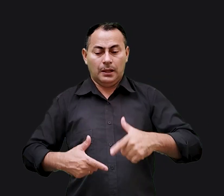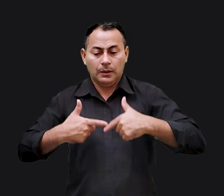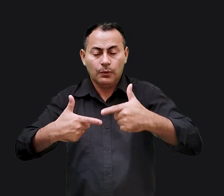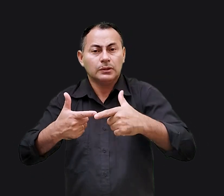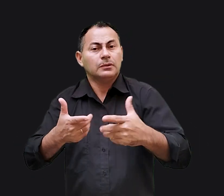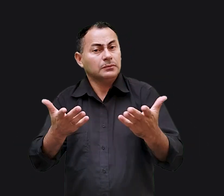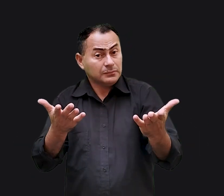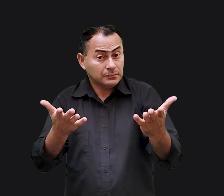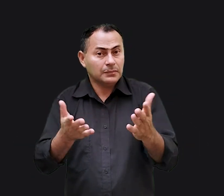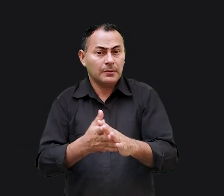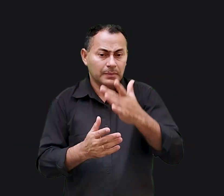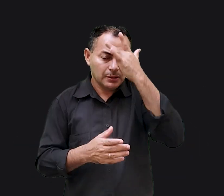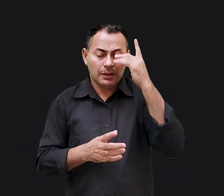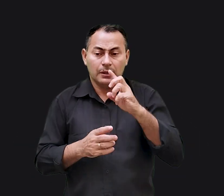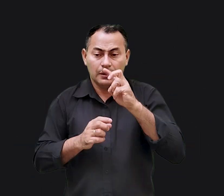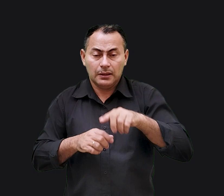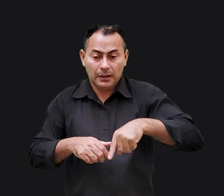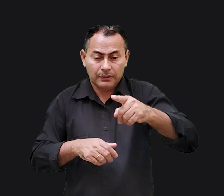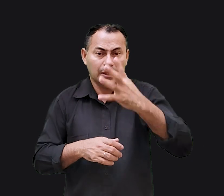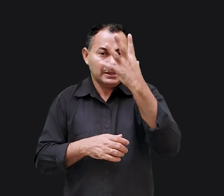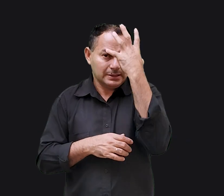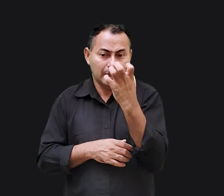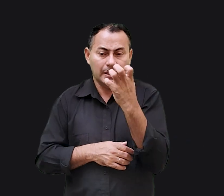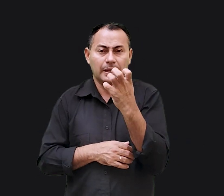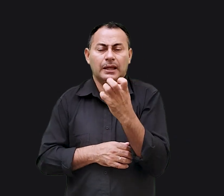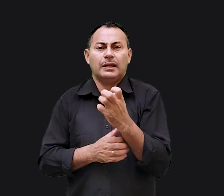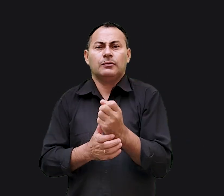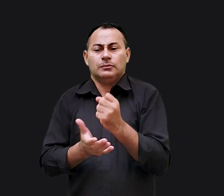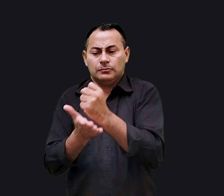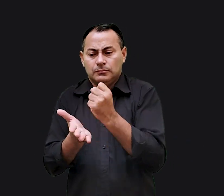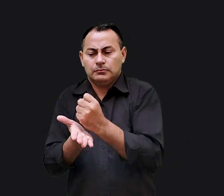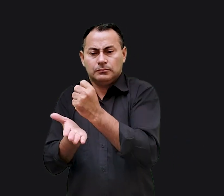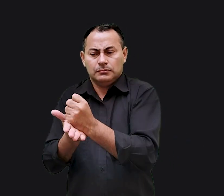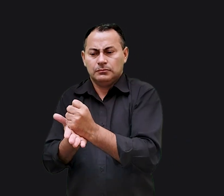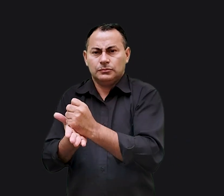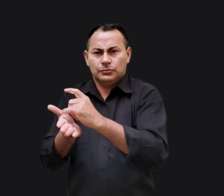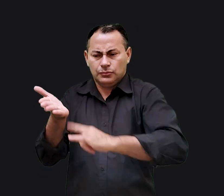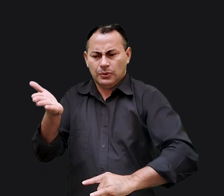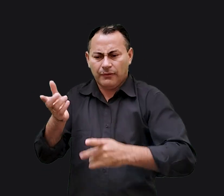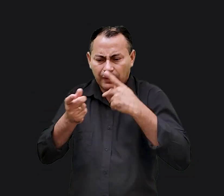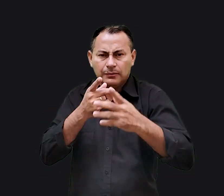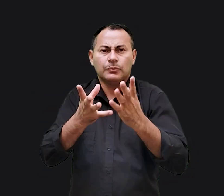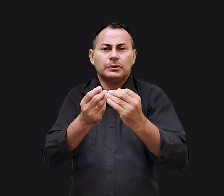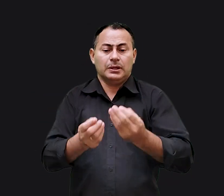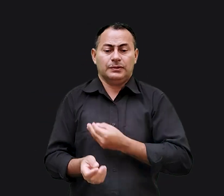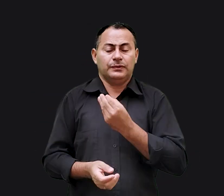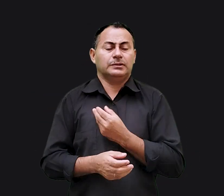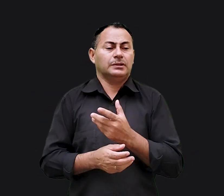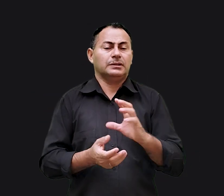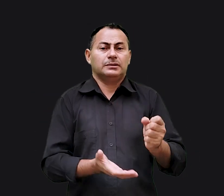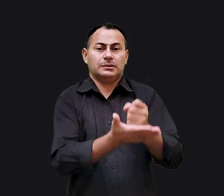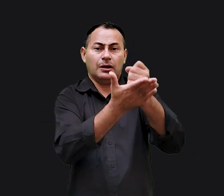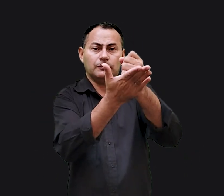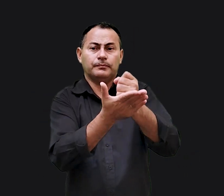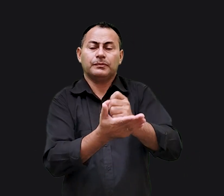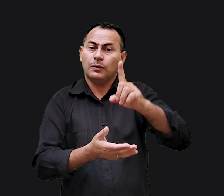Minha Luta. Se as pessoas tivessem levado a sério esse documento e impedido que ele o cumprisse, muitas vidas teriam sido poupadas.